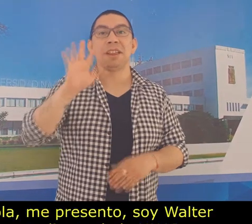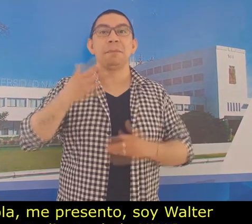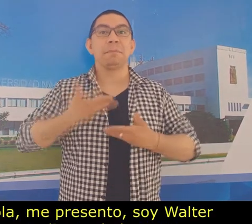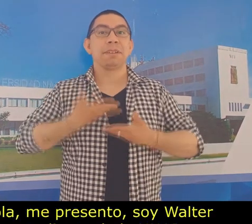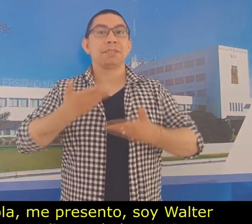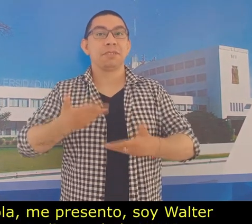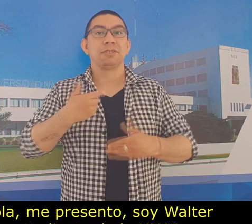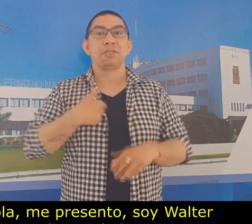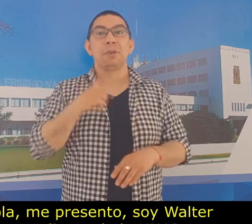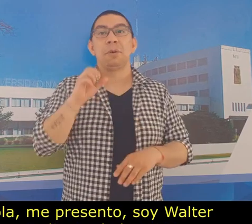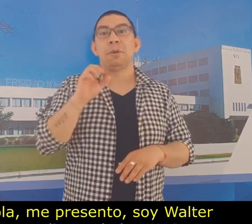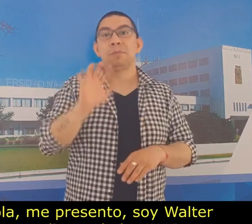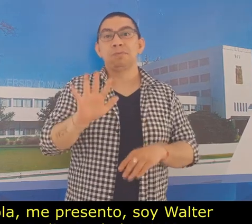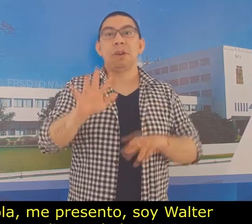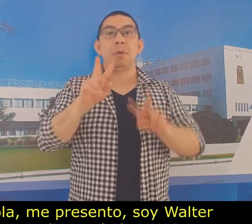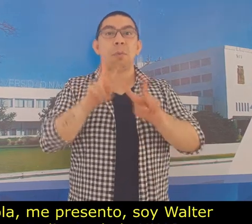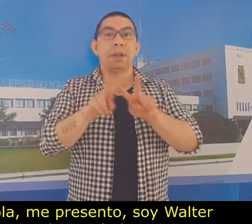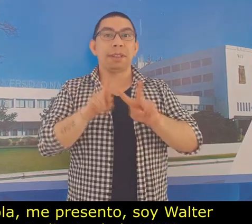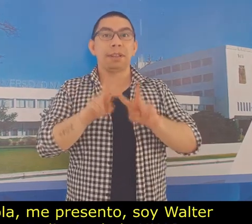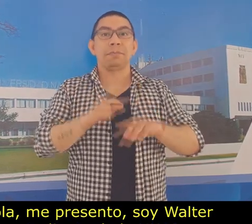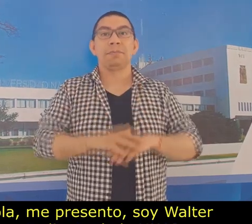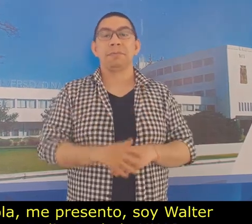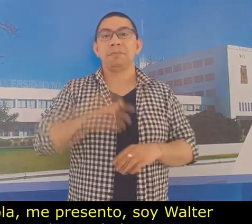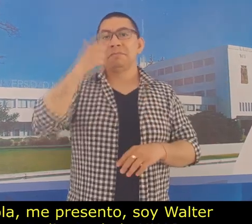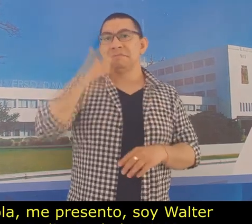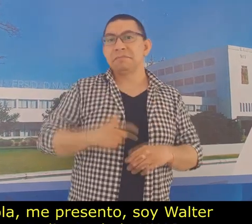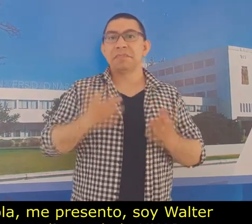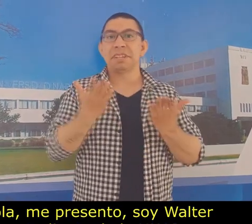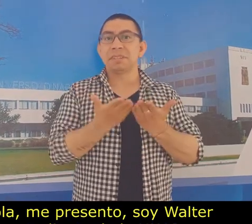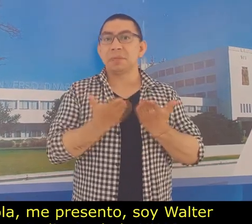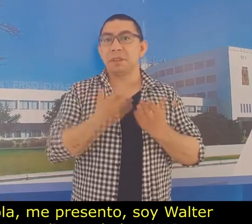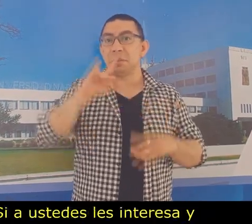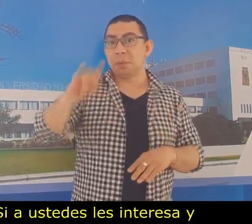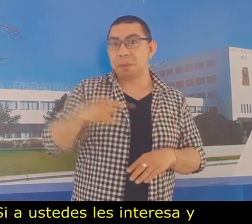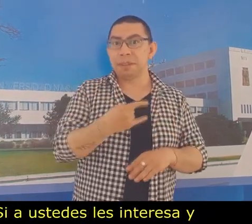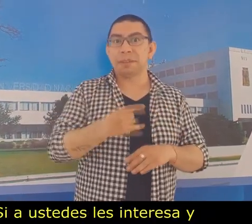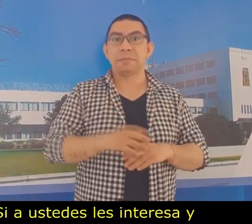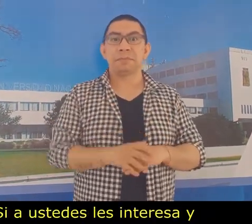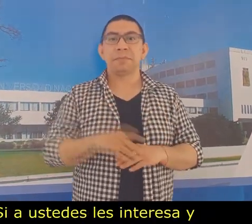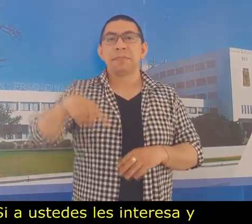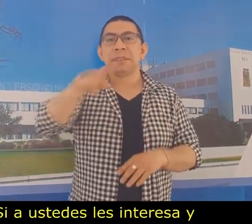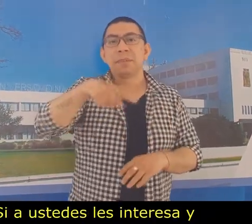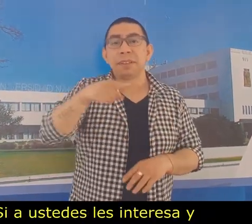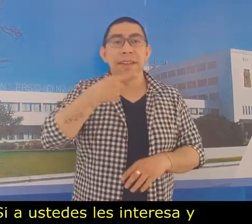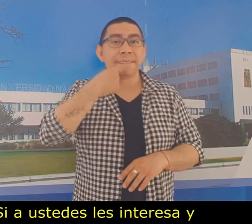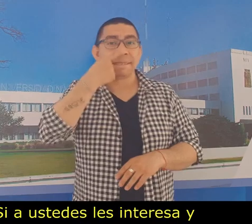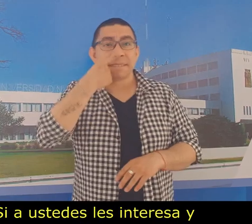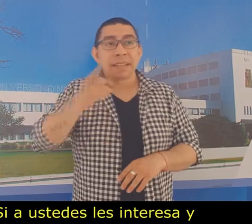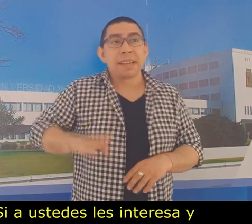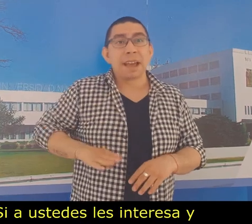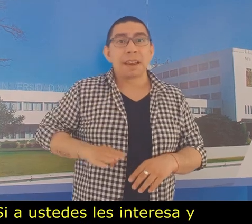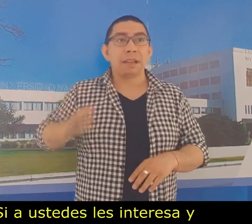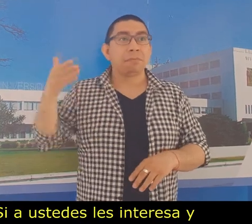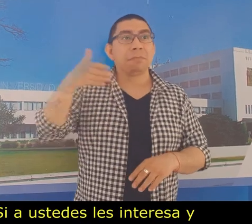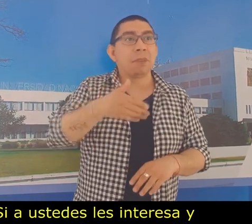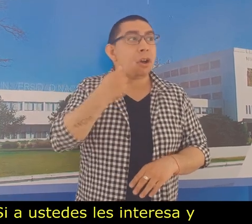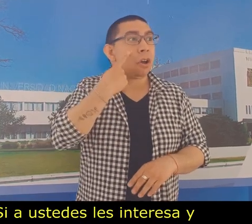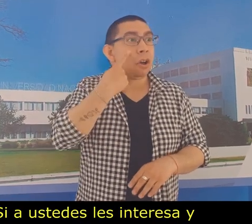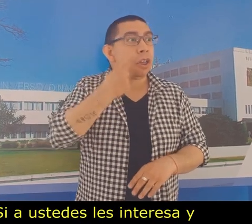Hola, me presento, soy Walter, estudiante de la UNAJ. Si a ustedes les interesa y tienen ganas de conocer